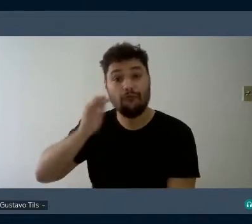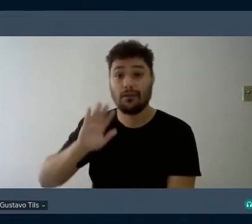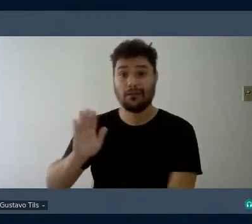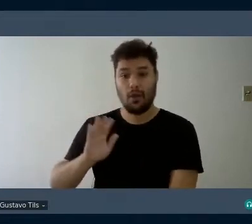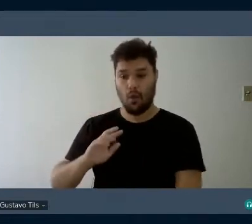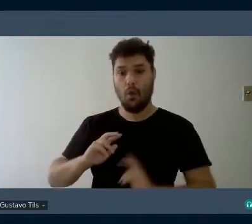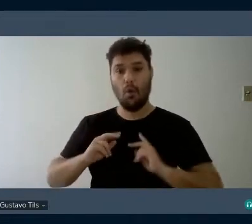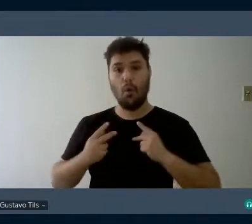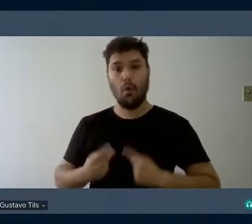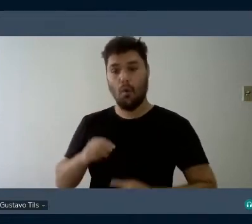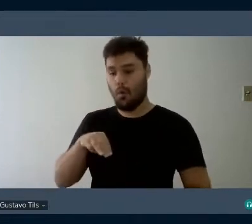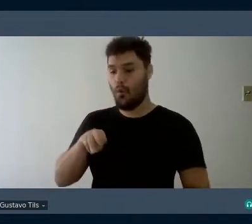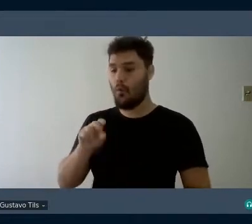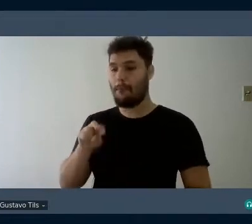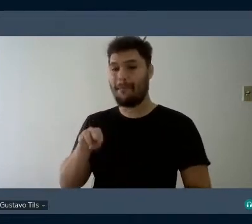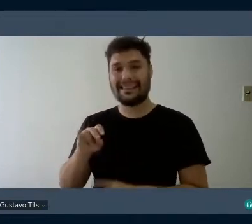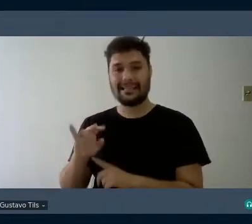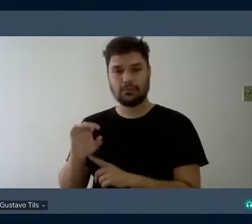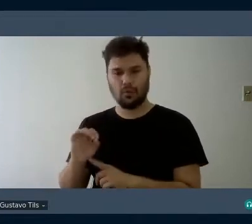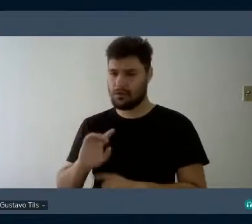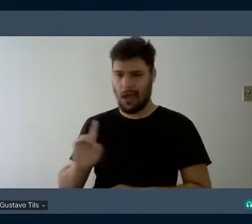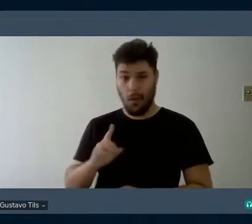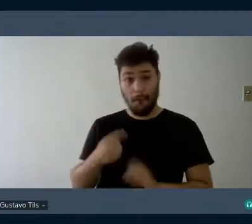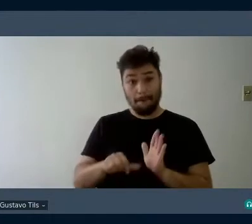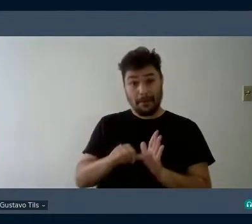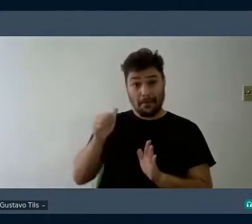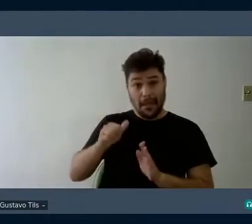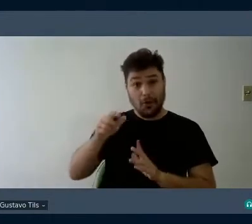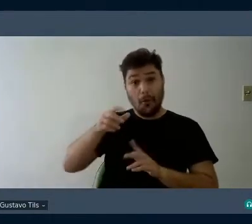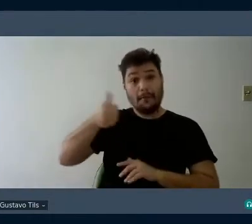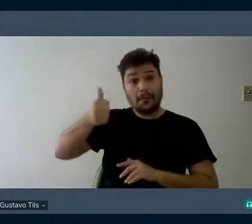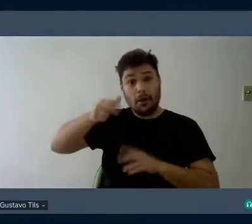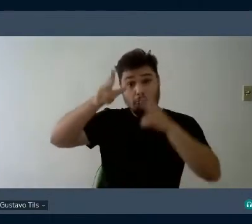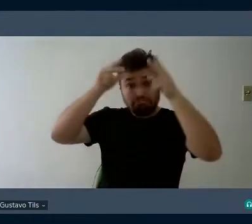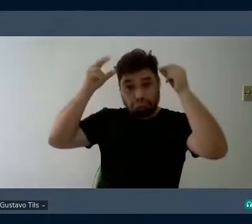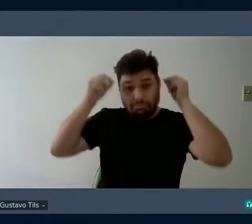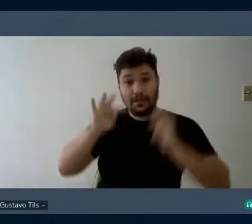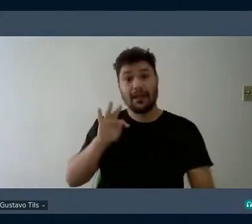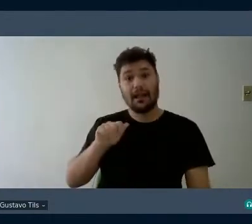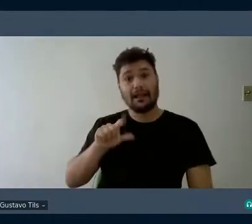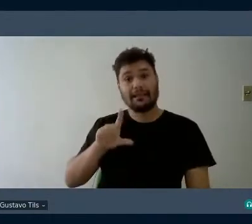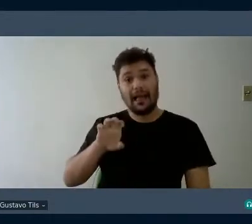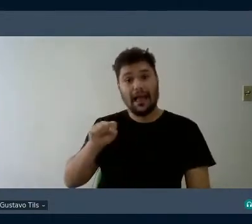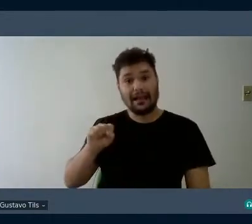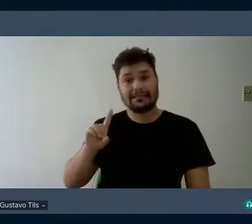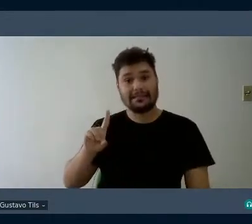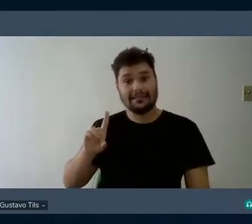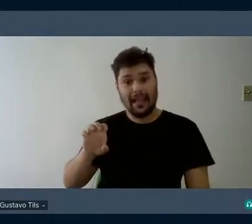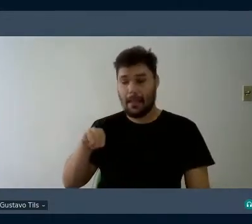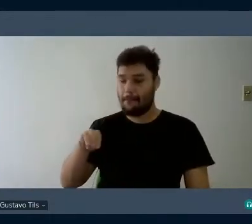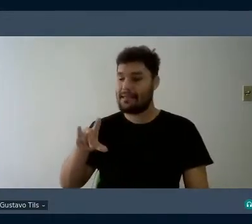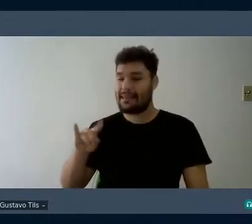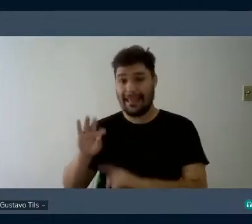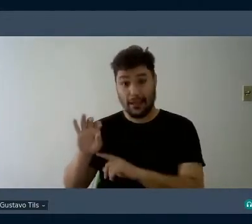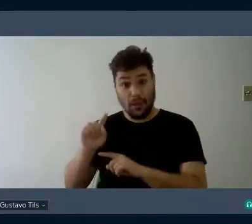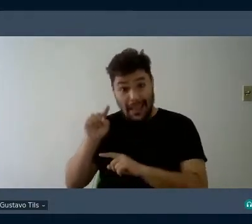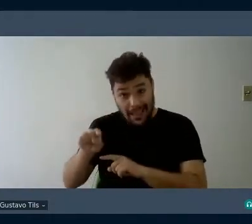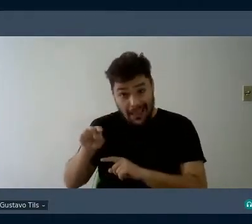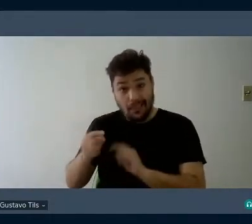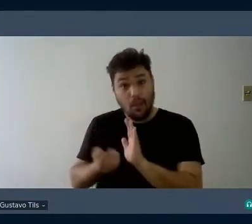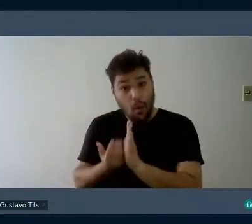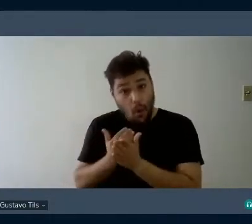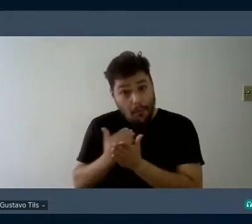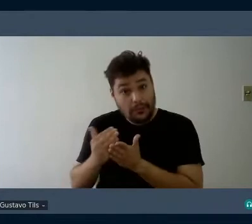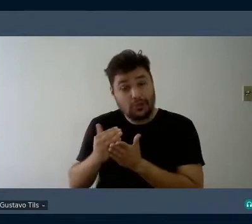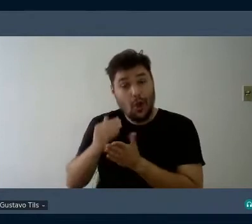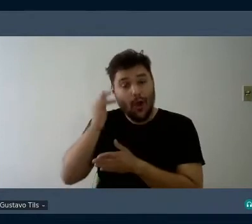filosófico começa com o primeiro filósofo grego que a gente tem notícia, foi Tales de Mileto. Tales de Mileto que inaugura essa perspectiva